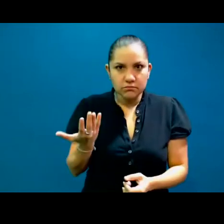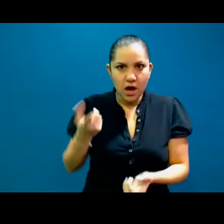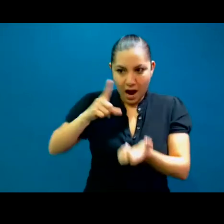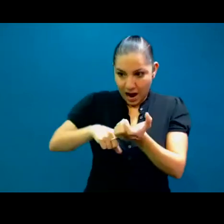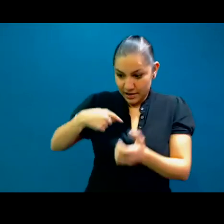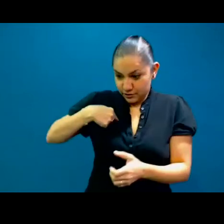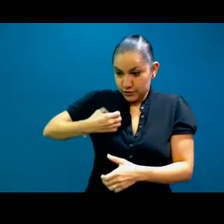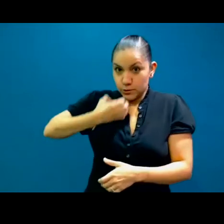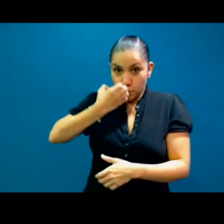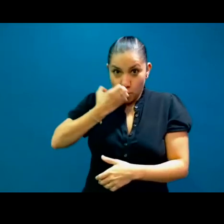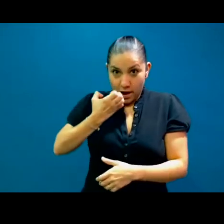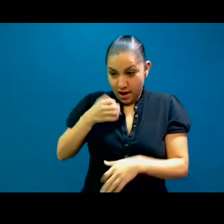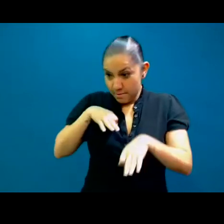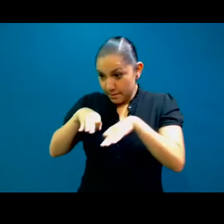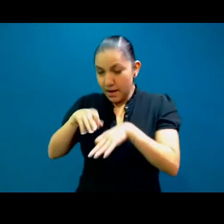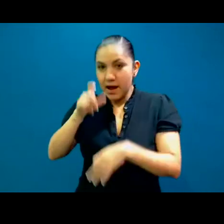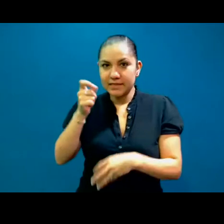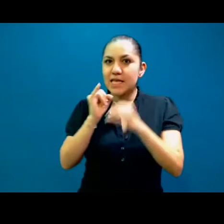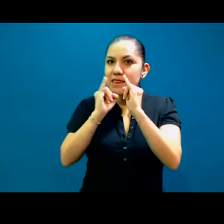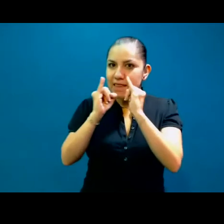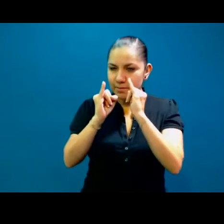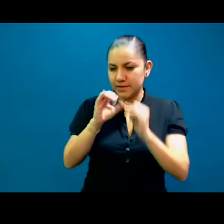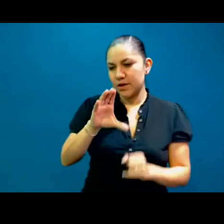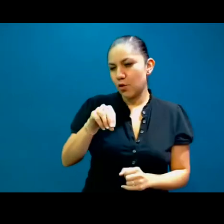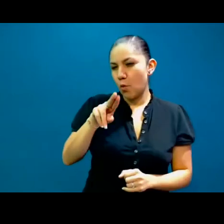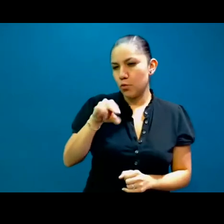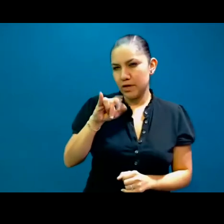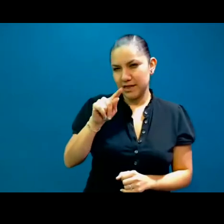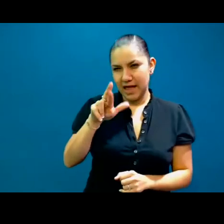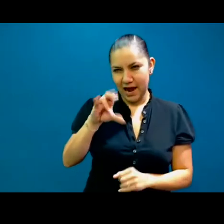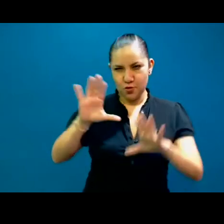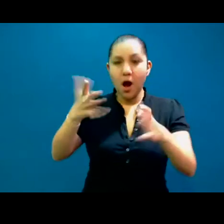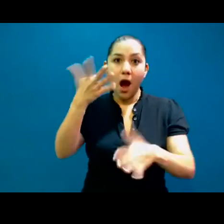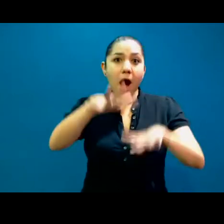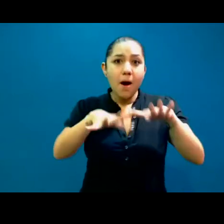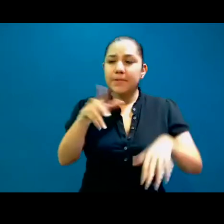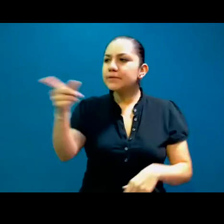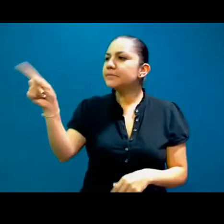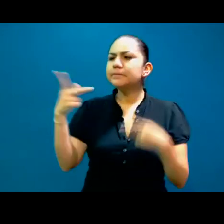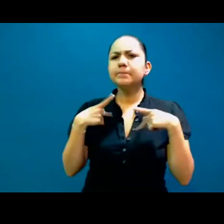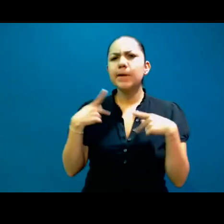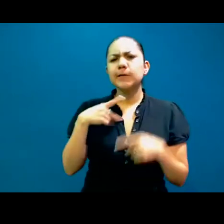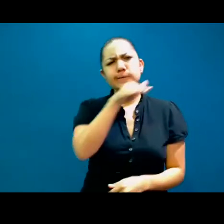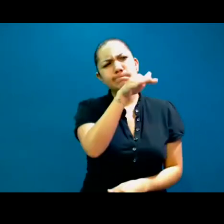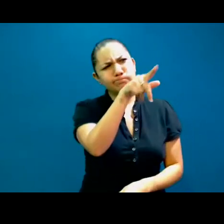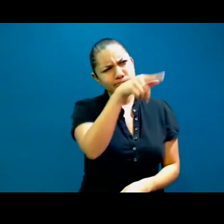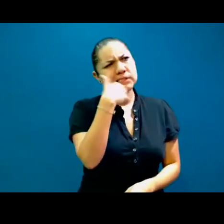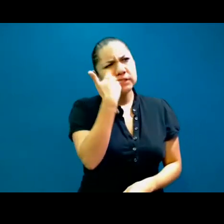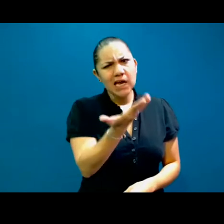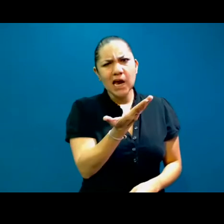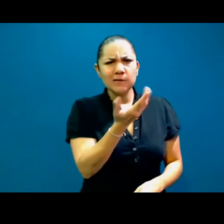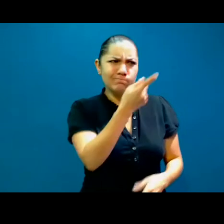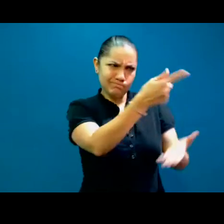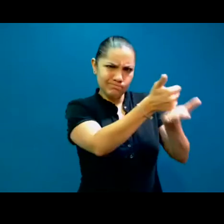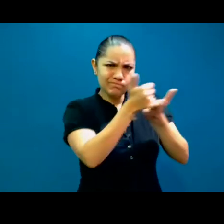escuelas, entonces siempre le digo a los colegas y a las personas que nos buscan para consejo, o para que los ayudemos a posicionarse en el mercado